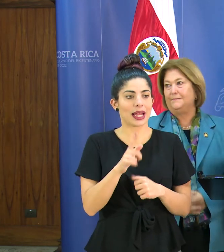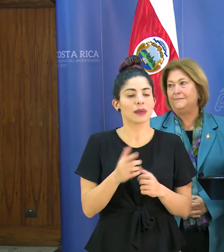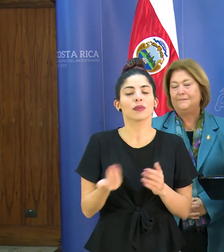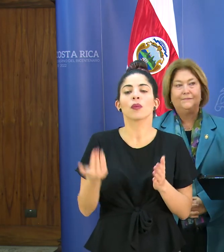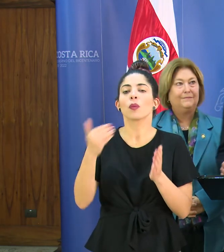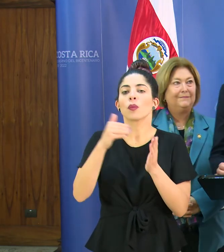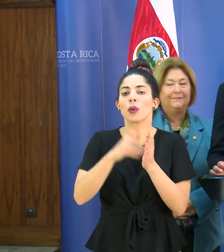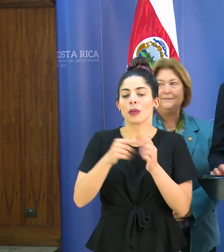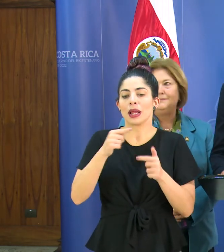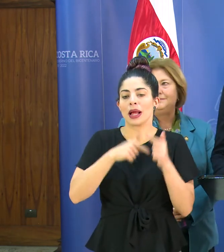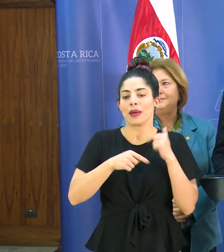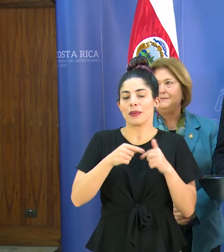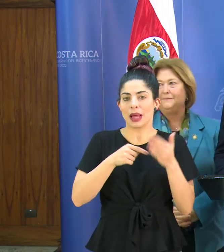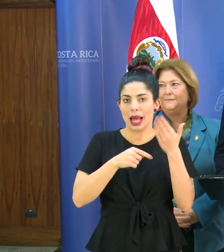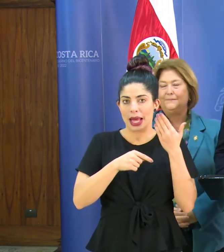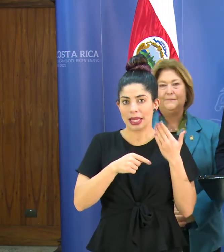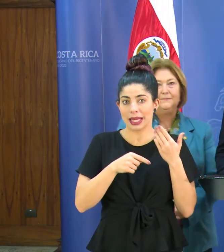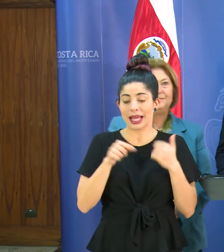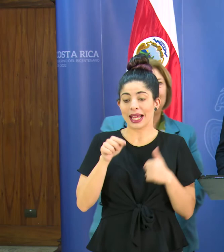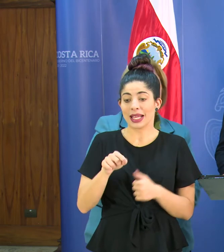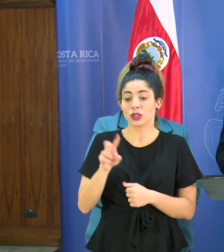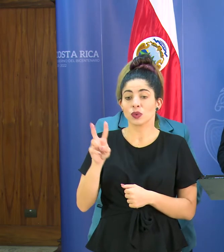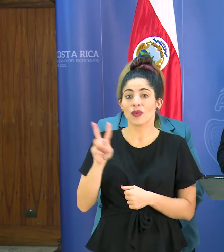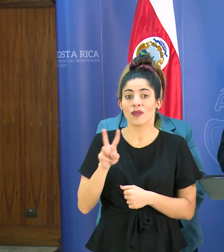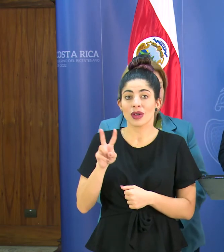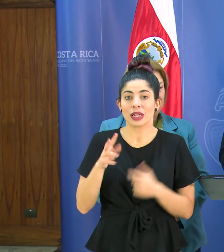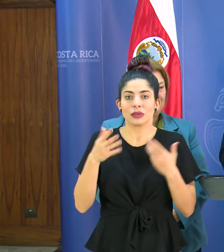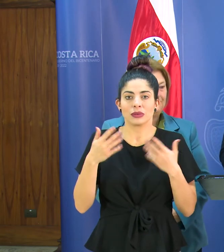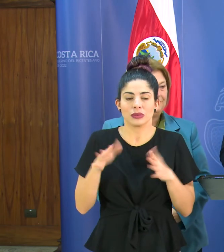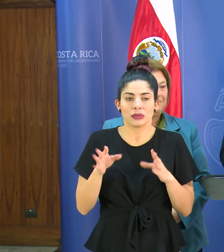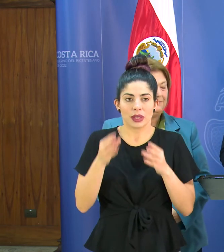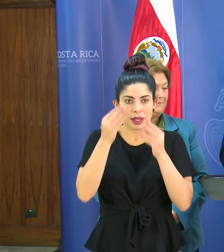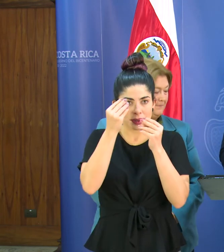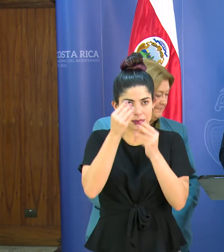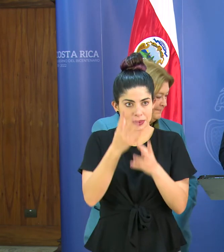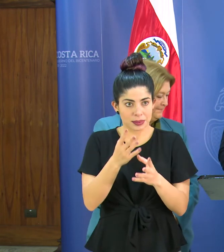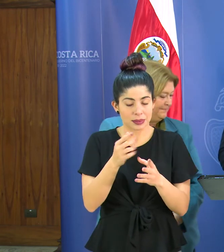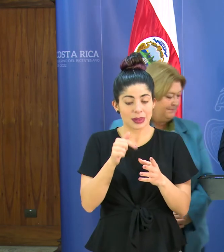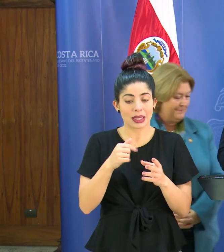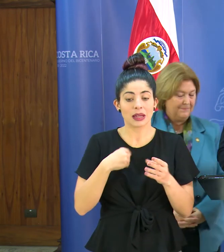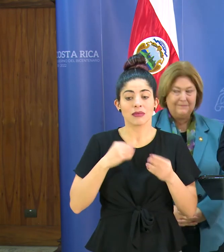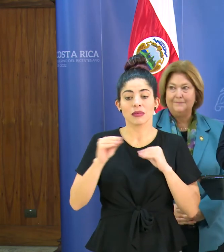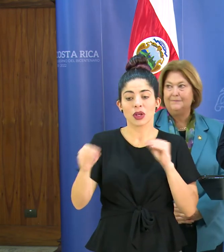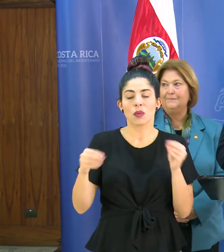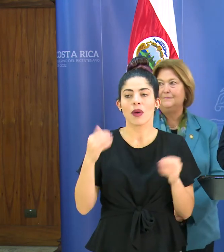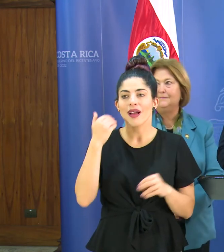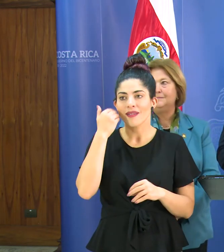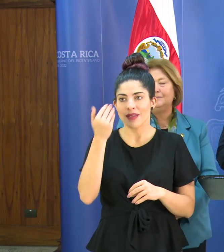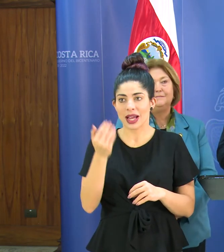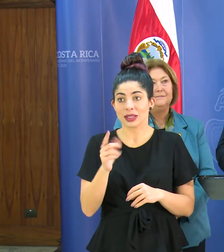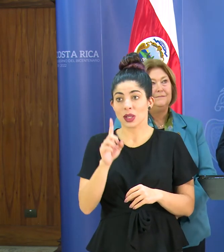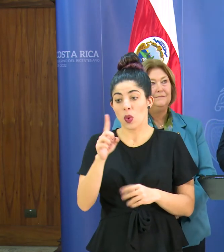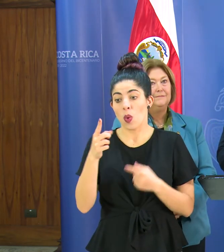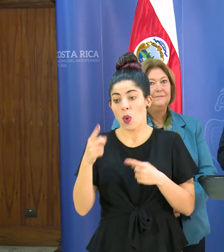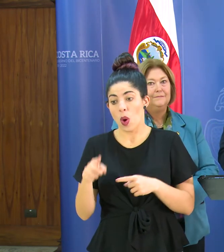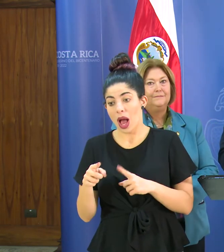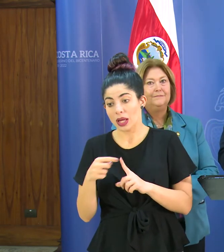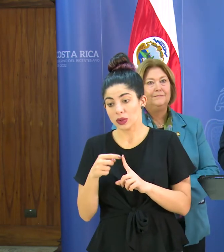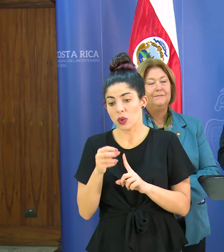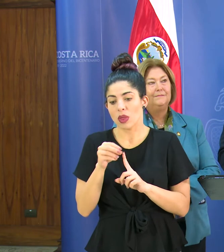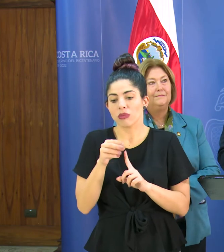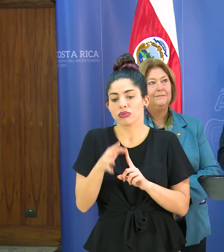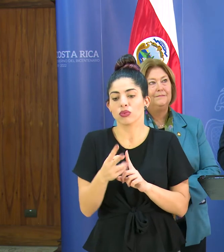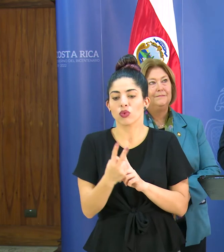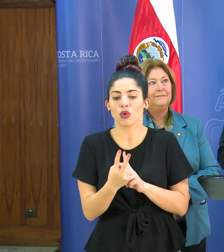volvemos al punto vamos a ver este es un virus ya lo hemos indicado de transmisión muy fácil en donde un caso genera dos o más casos